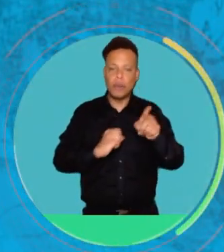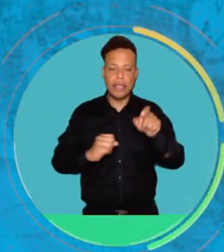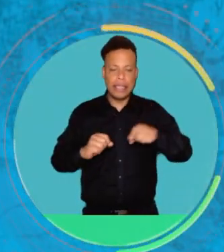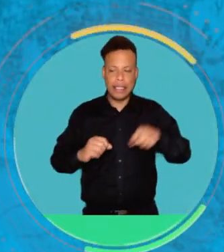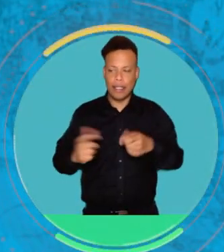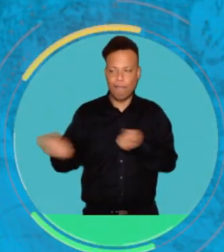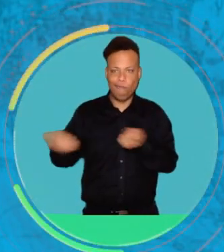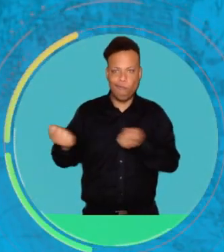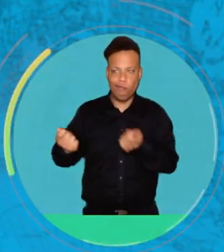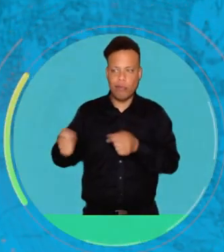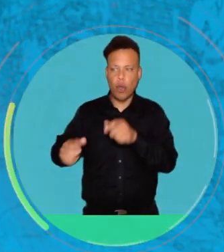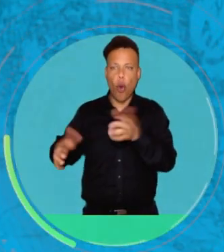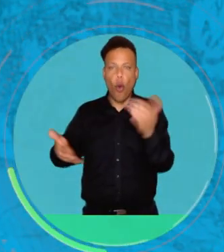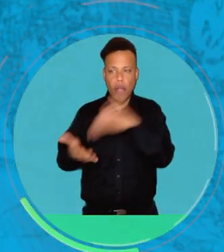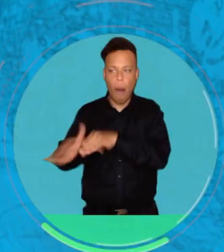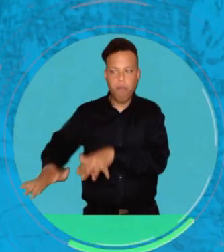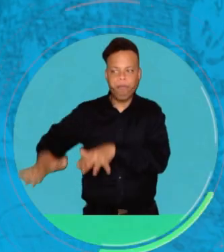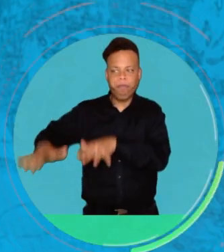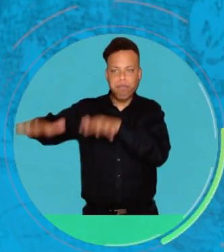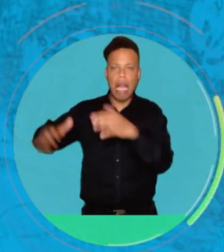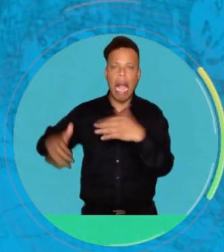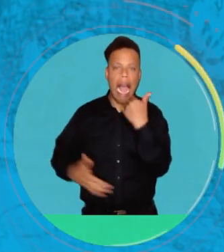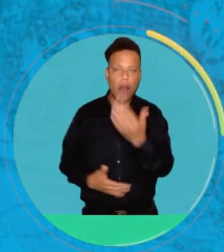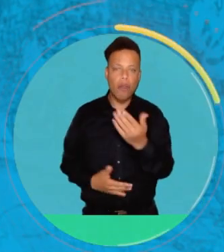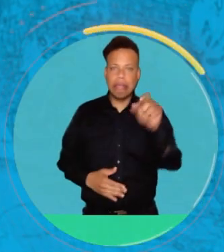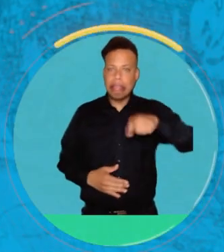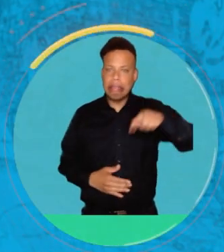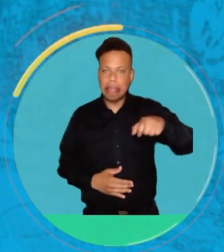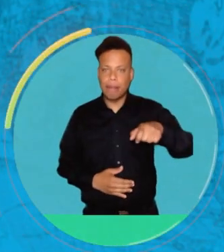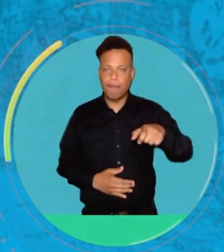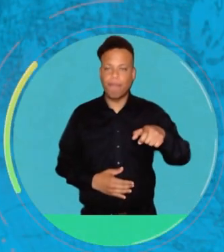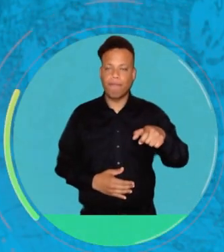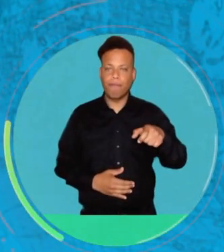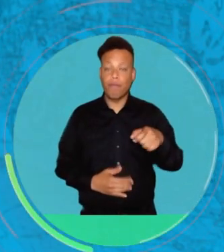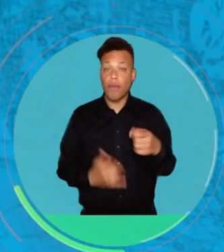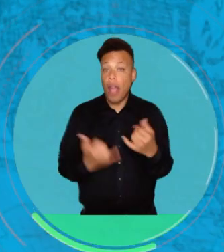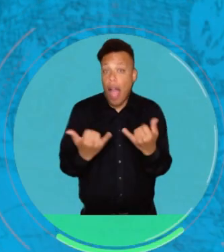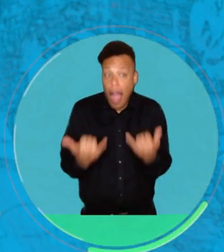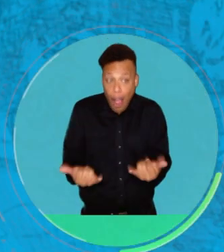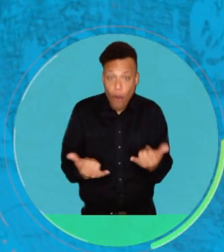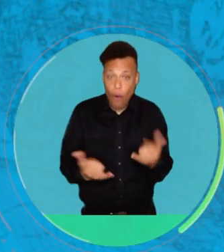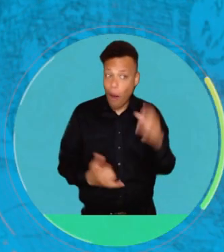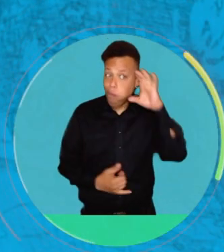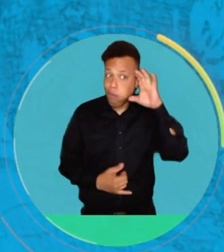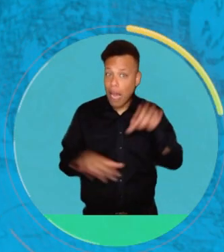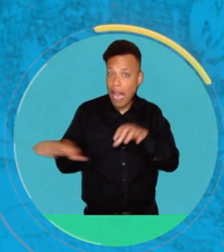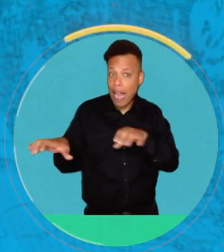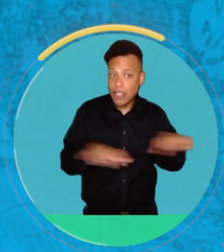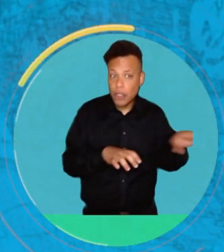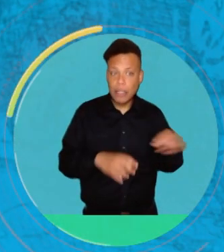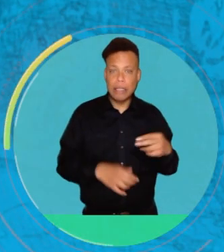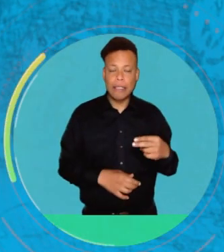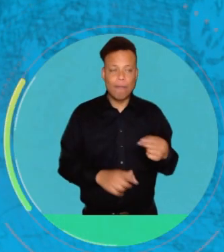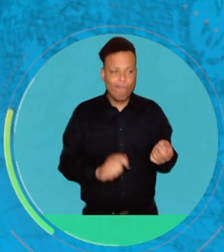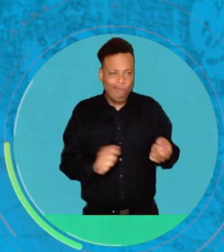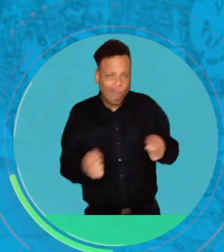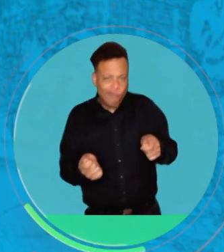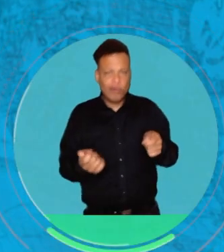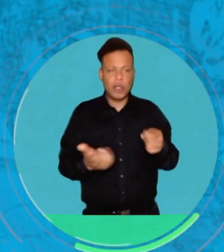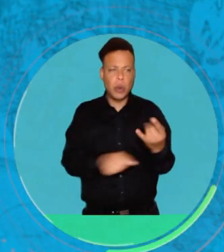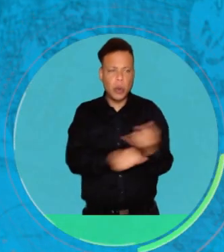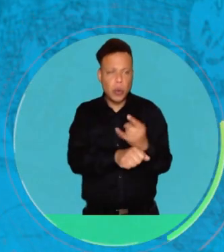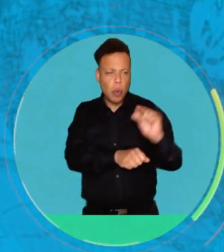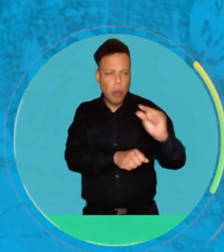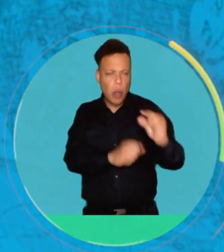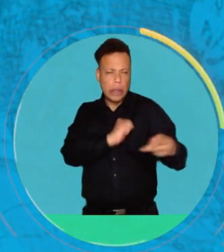y proveer el agua potable que necesitan. Podríamos concluir que el que hoy debamos recurrir a las acciones de limitación